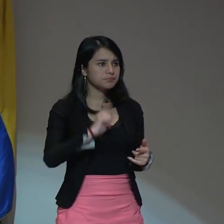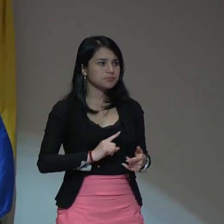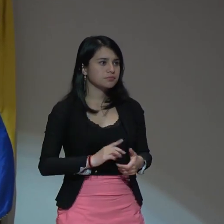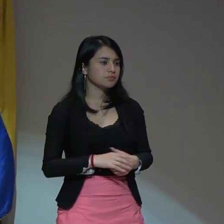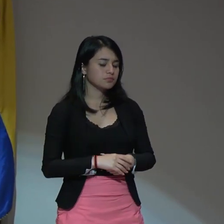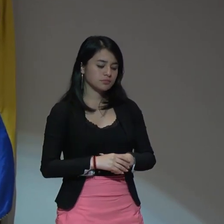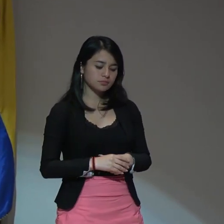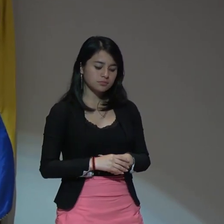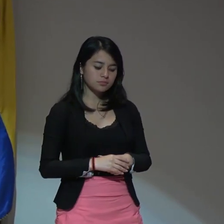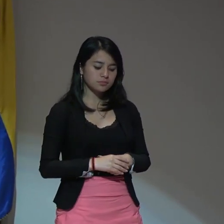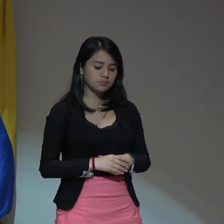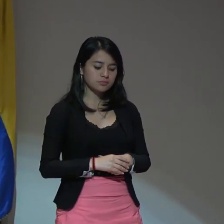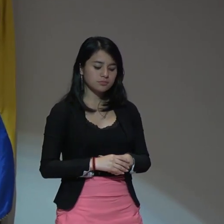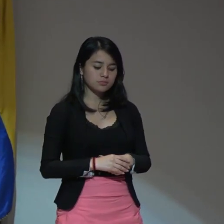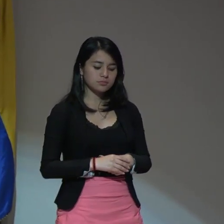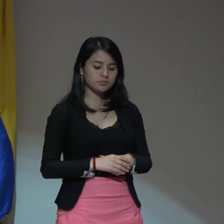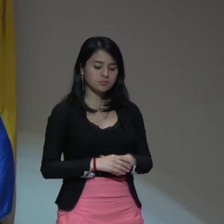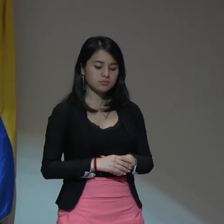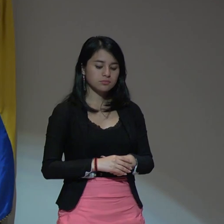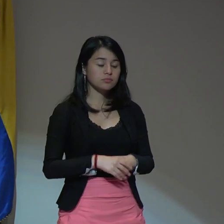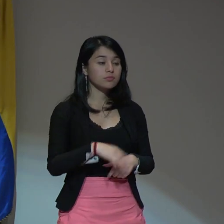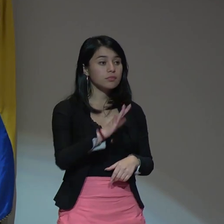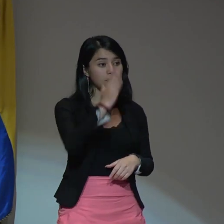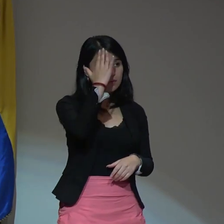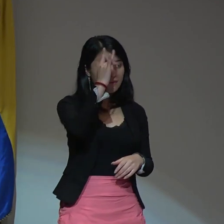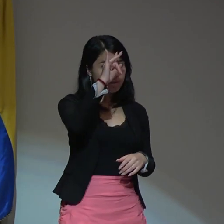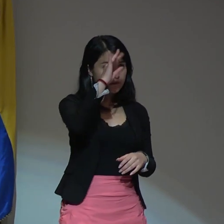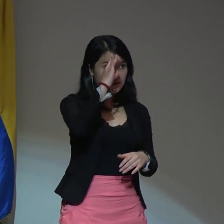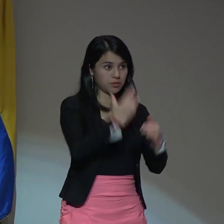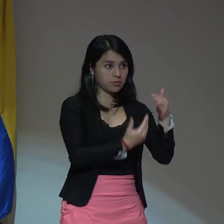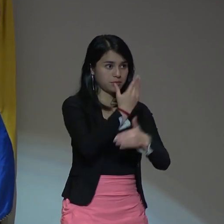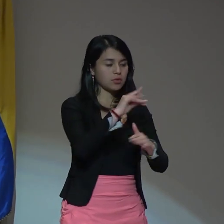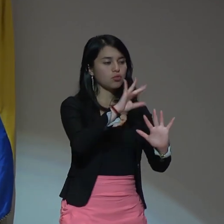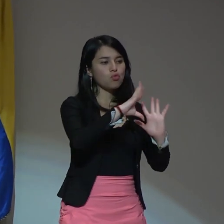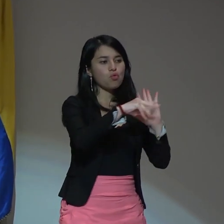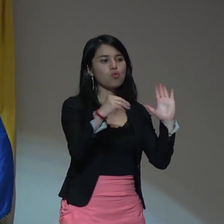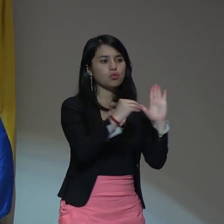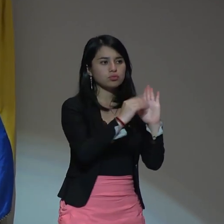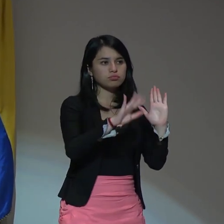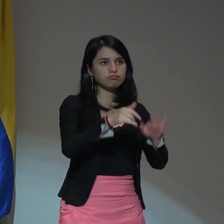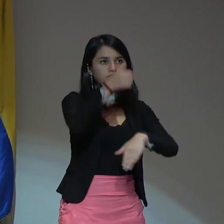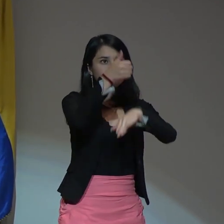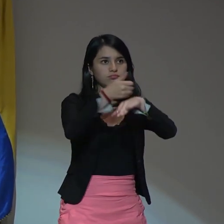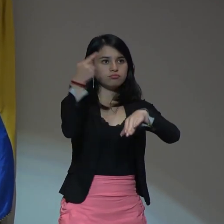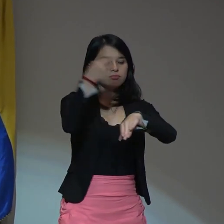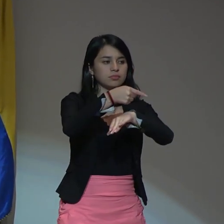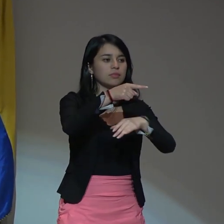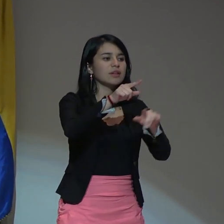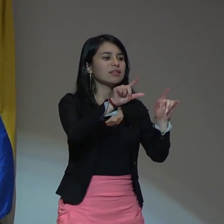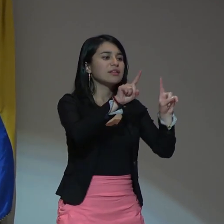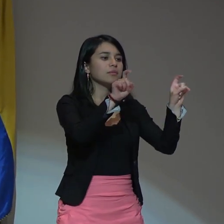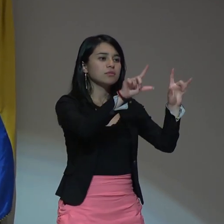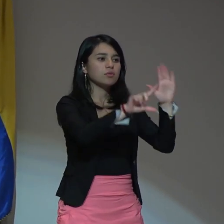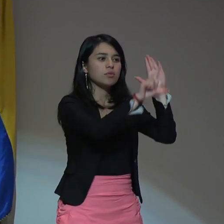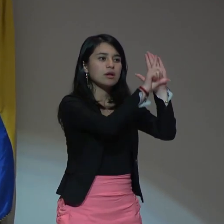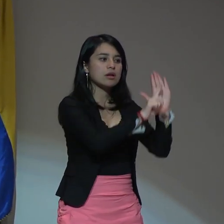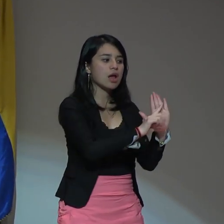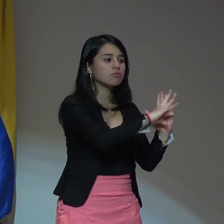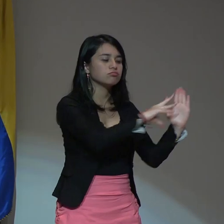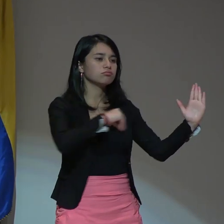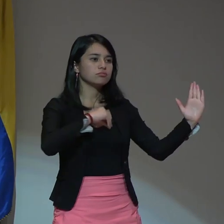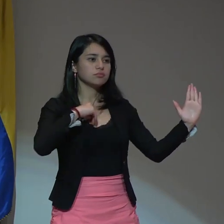La filosofía moderna presenta un cogito orgulloso soberano capaz de darse la ley a sí misma